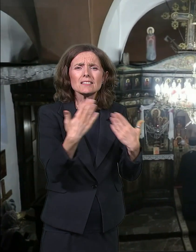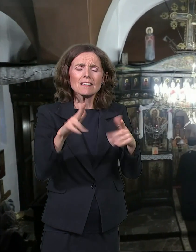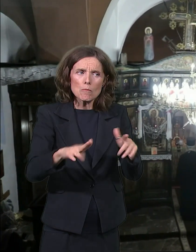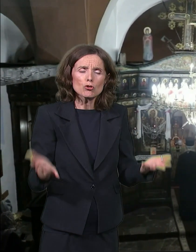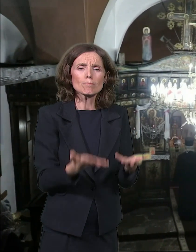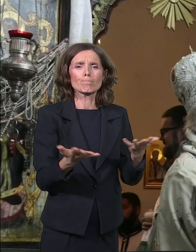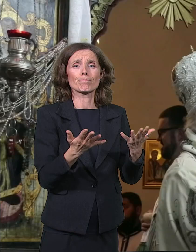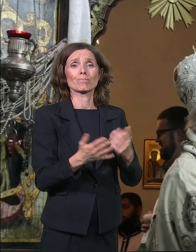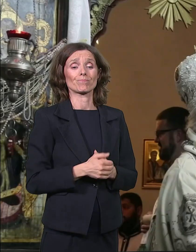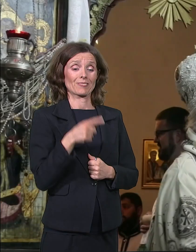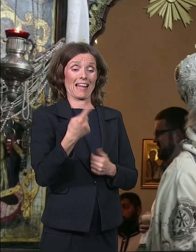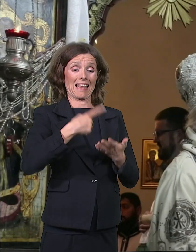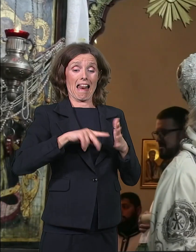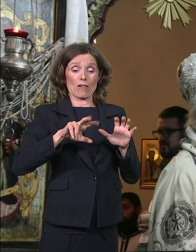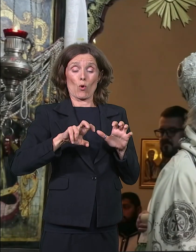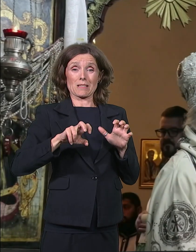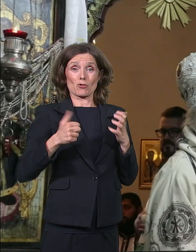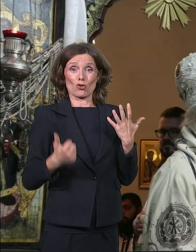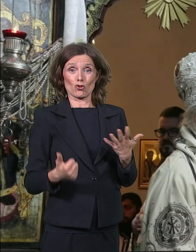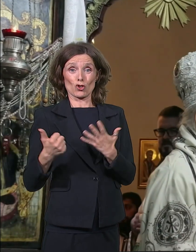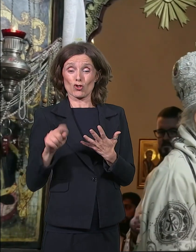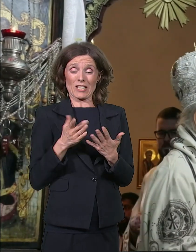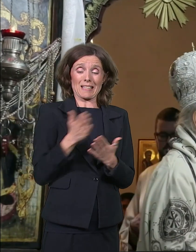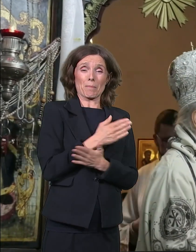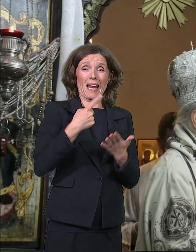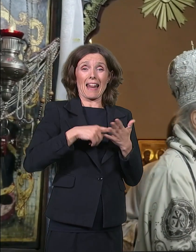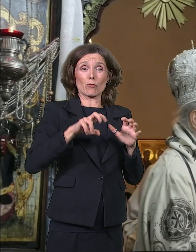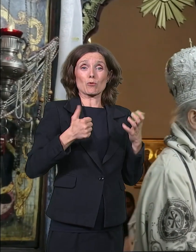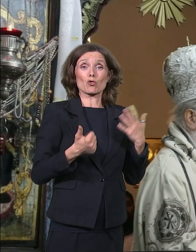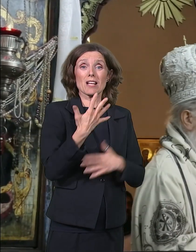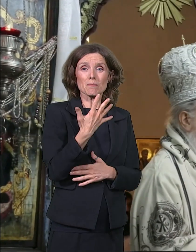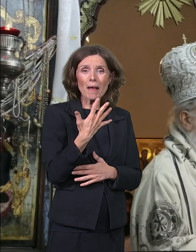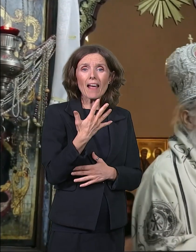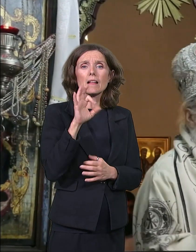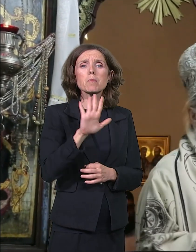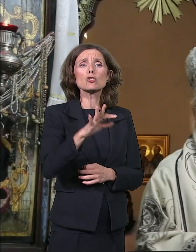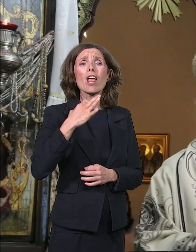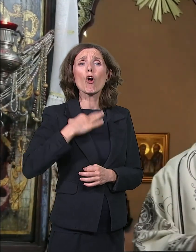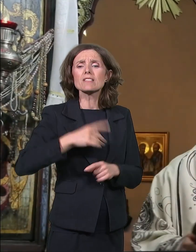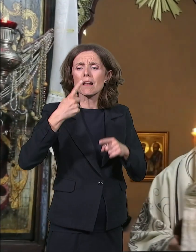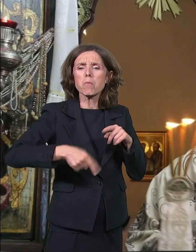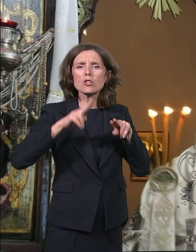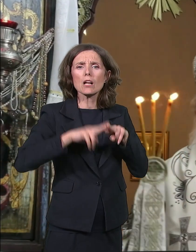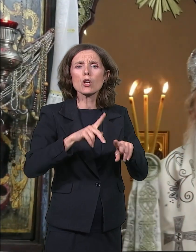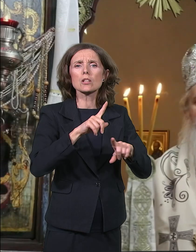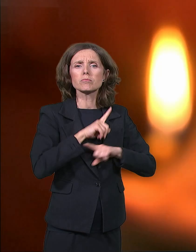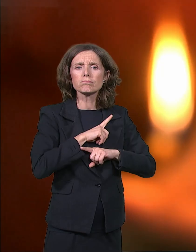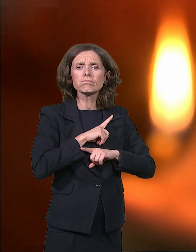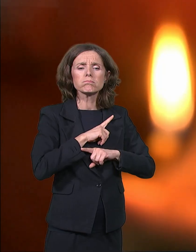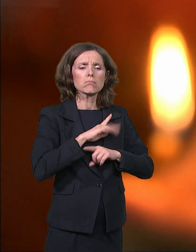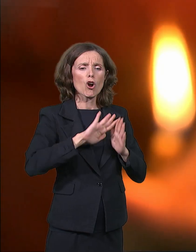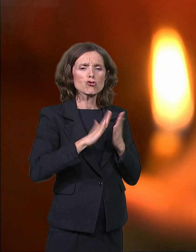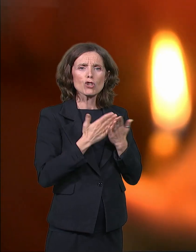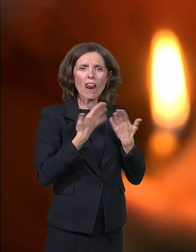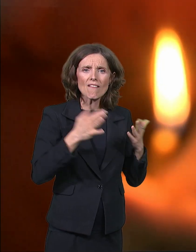Godinu pre te 1866. upokojio se Simin sin Manojlo i tako je krug porodične tragedije